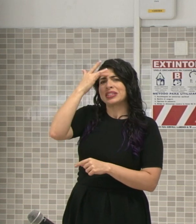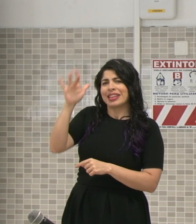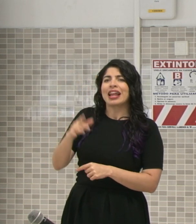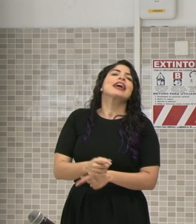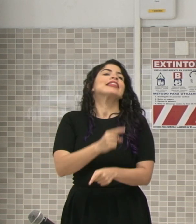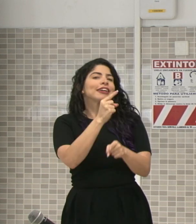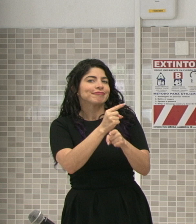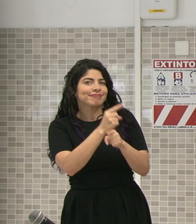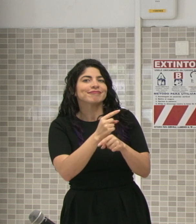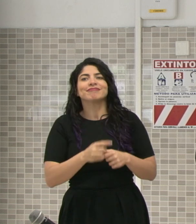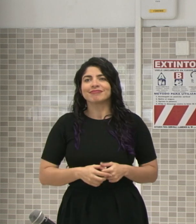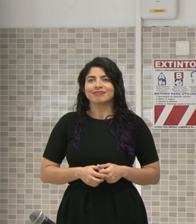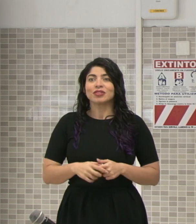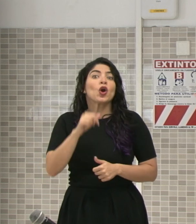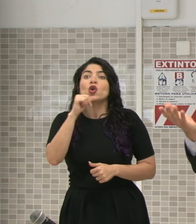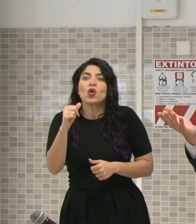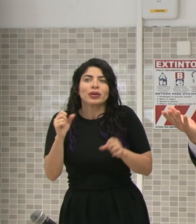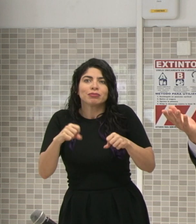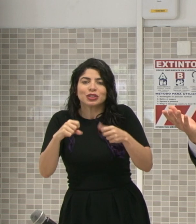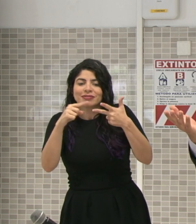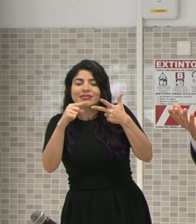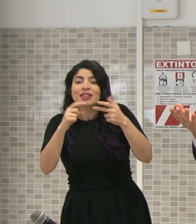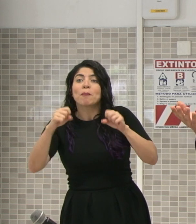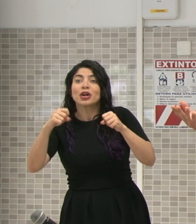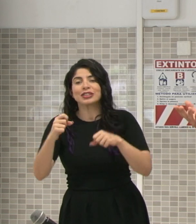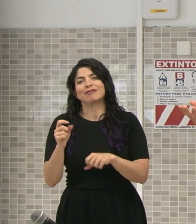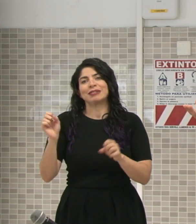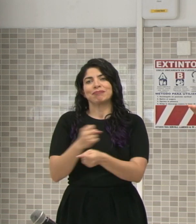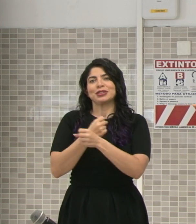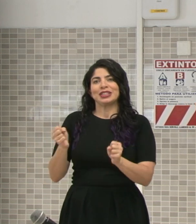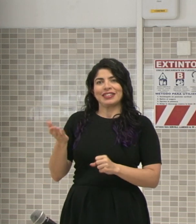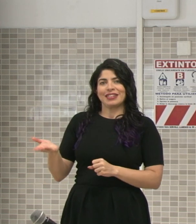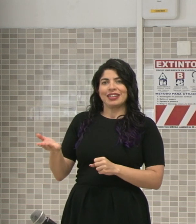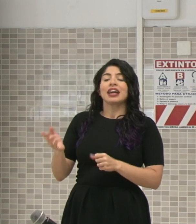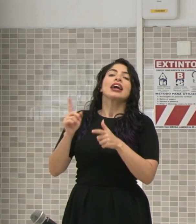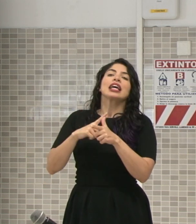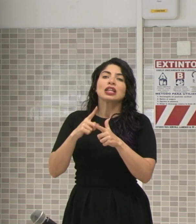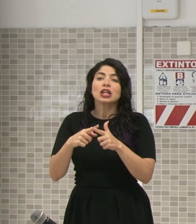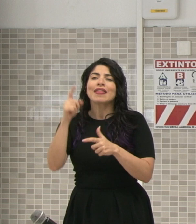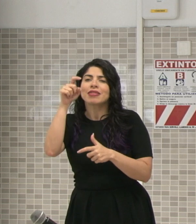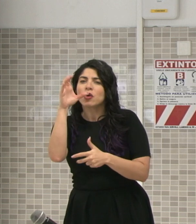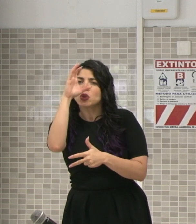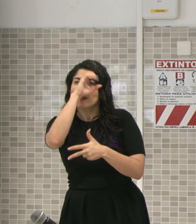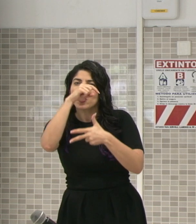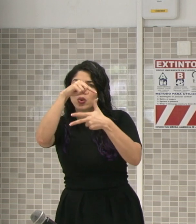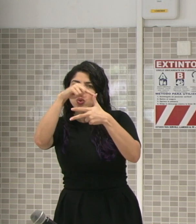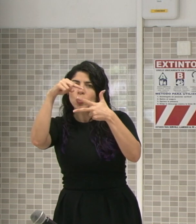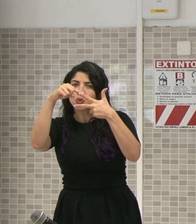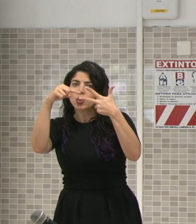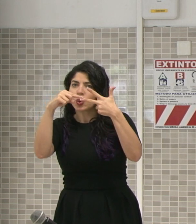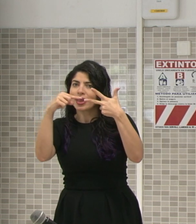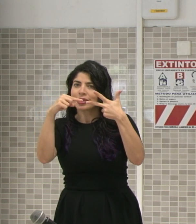Exactamente, no sería viable. ¿Correcto? Entonces, hay que considerar esa tercera variable.